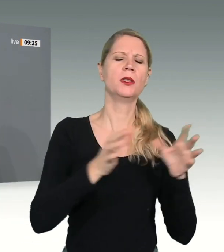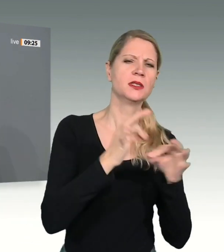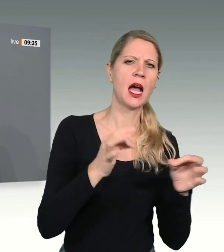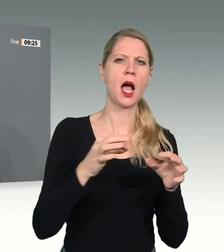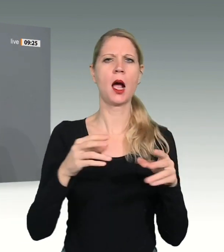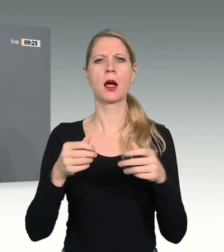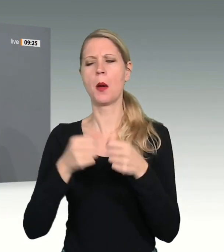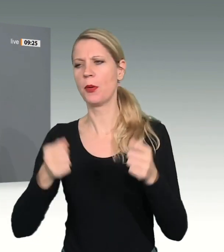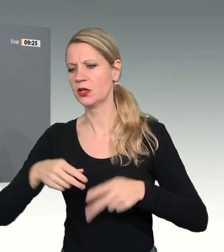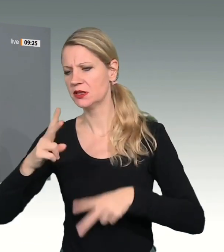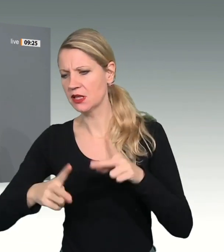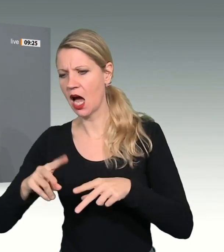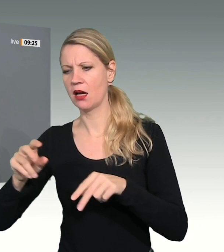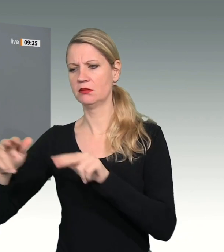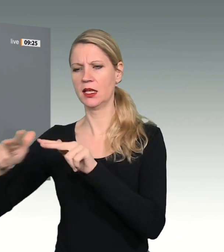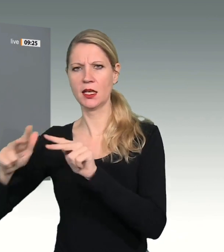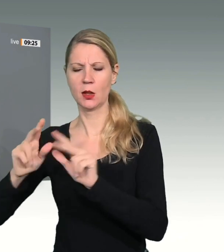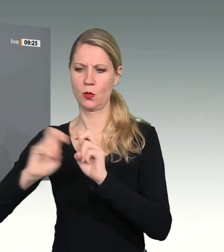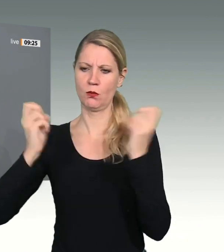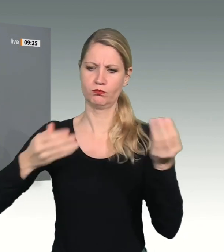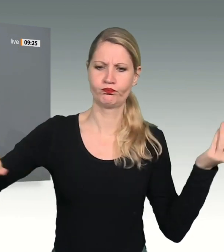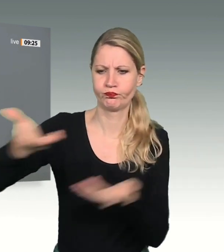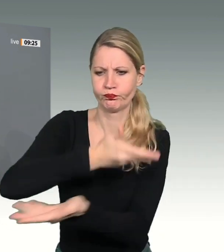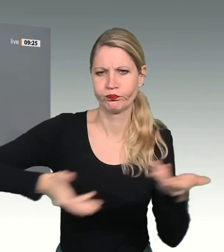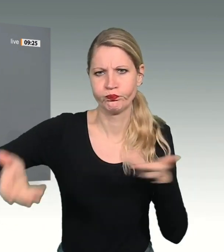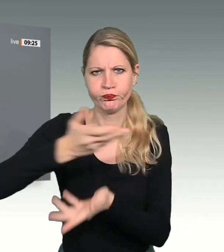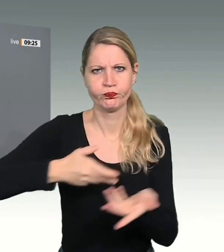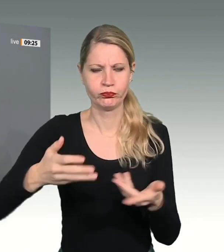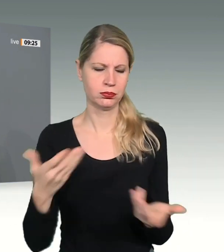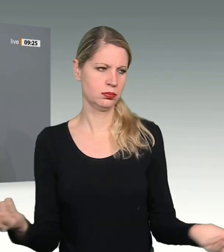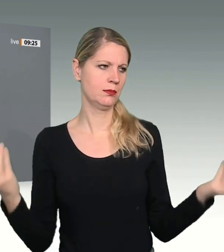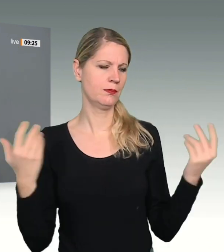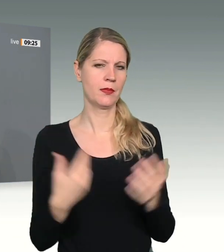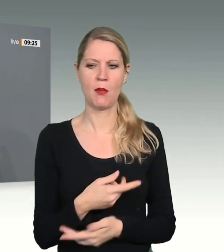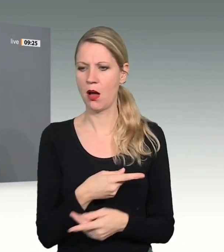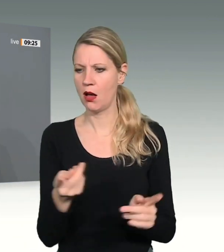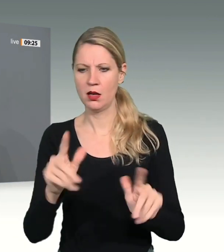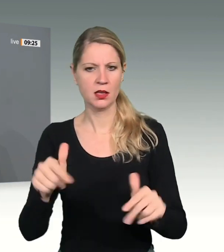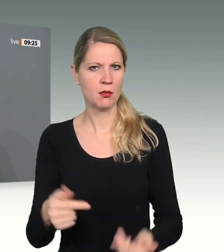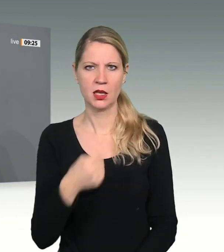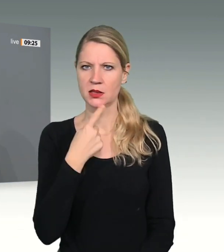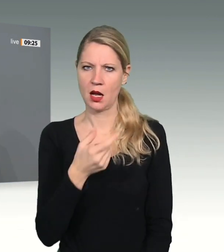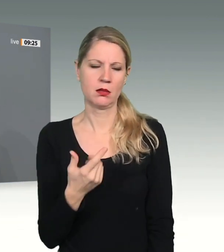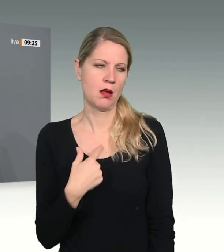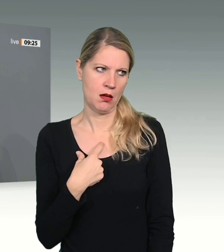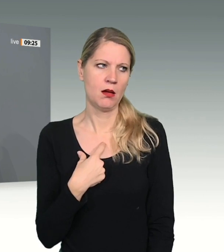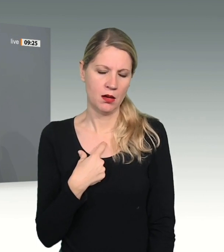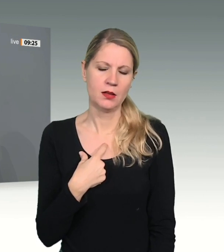Aber niemand behauptet ernsthaft, dass die föderale Ordnung unseres Landes, die ja im Grunde